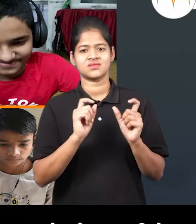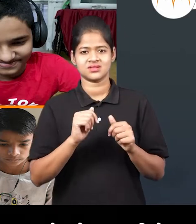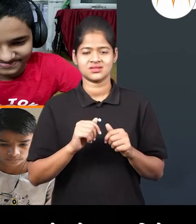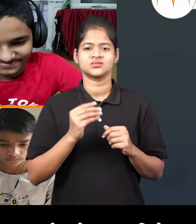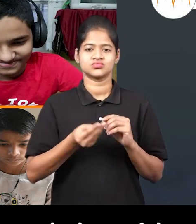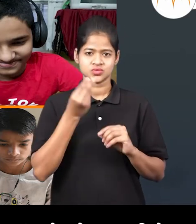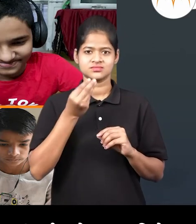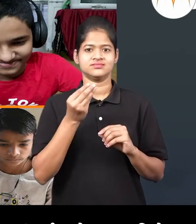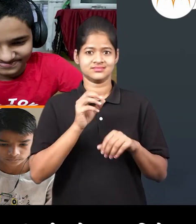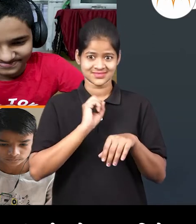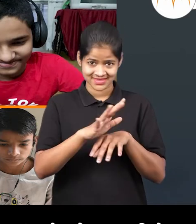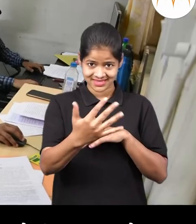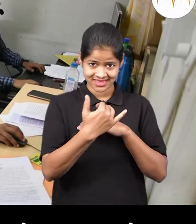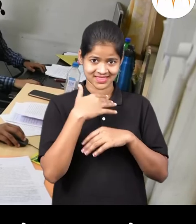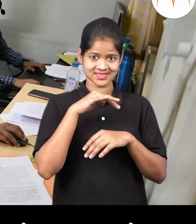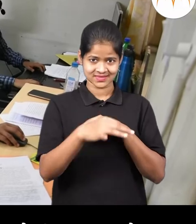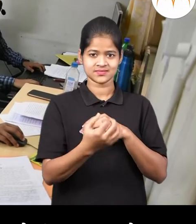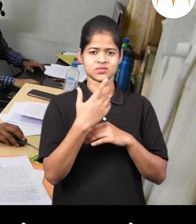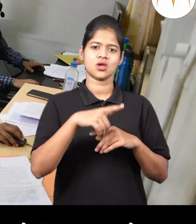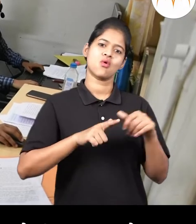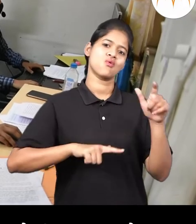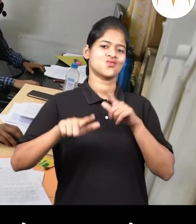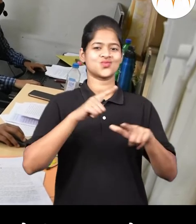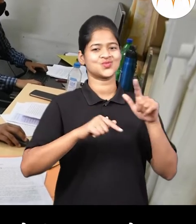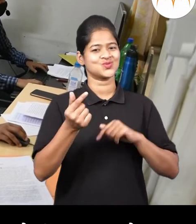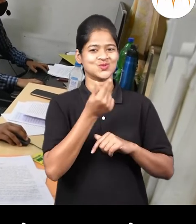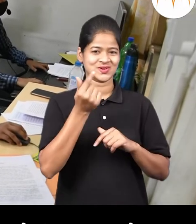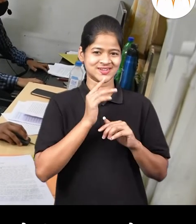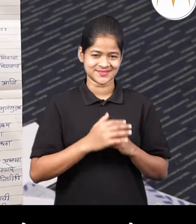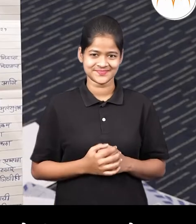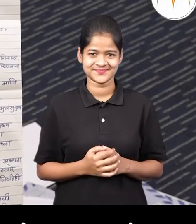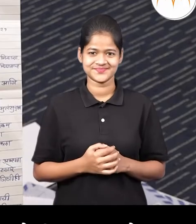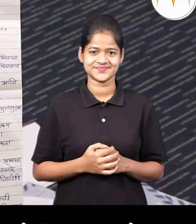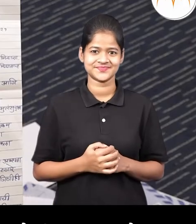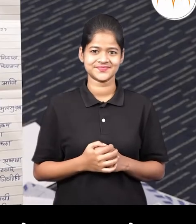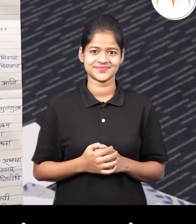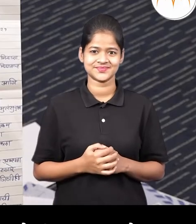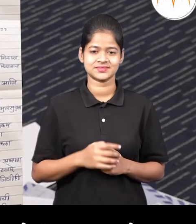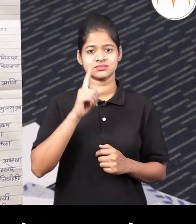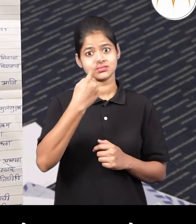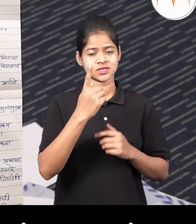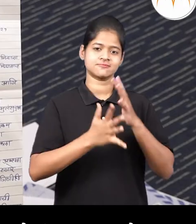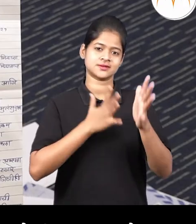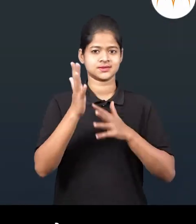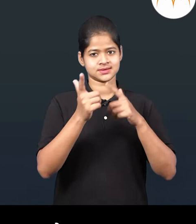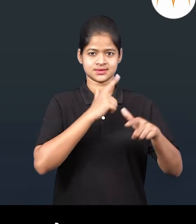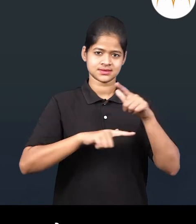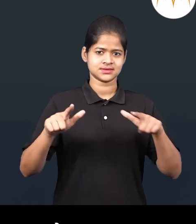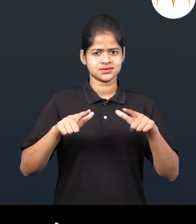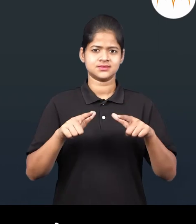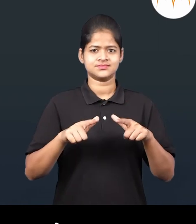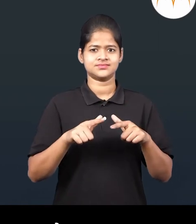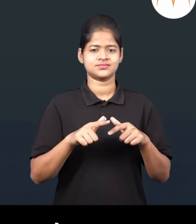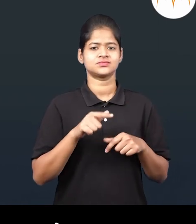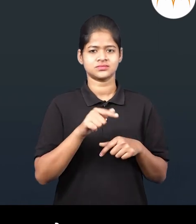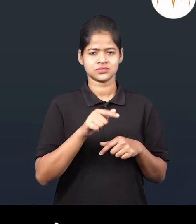पाईजे। संदेशाची देवान घेवान करना सथी भाषेची गरज असते। एक तर ती